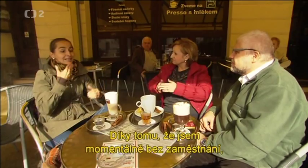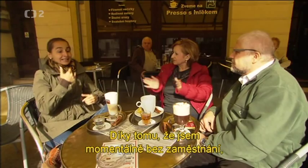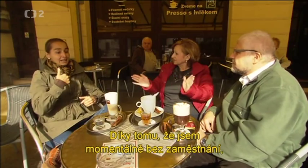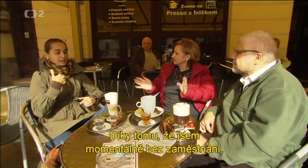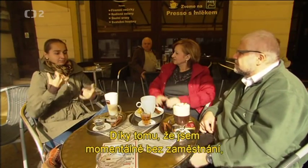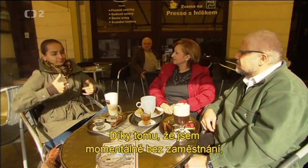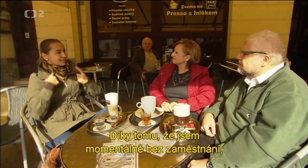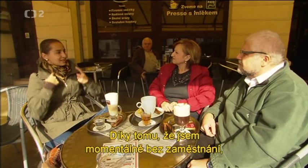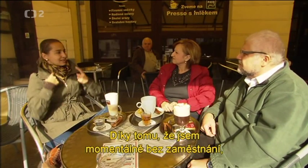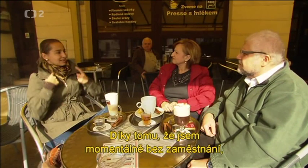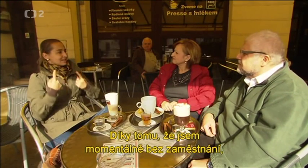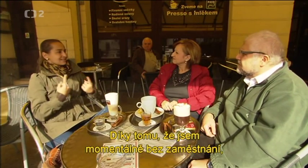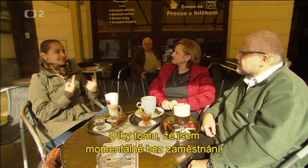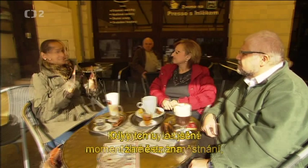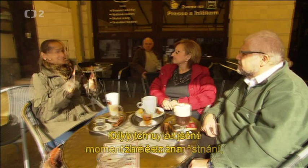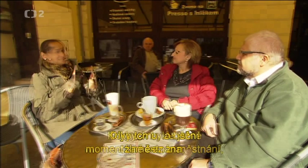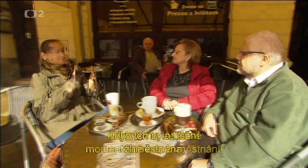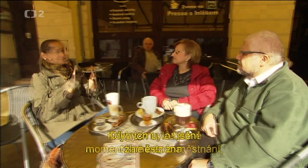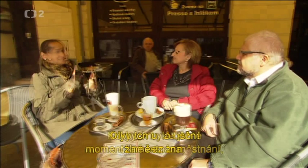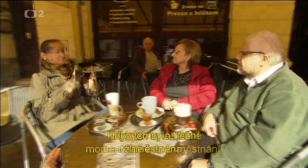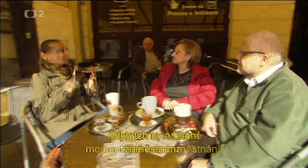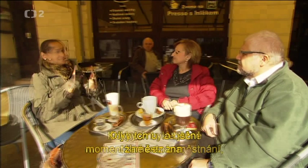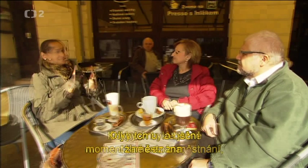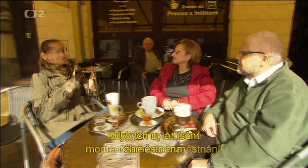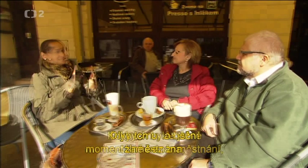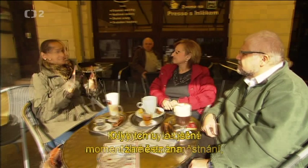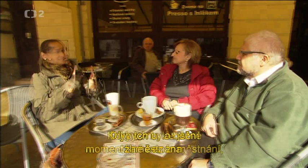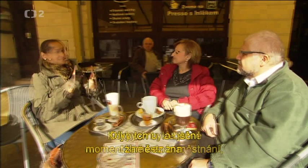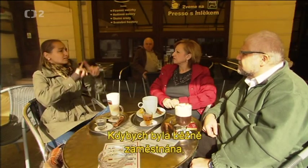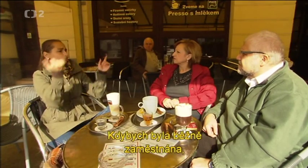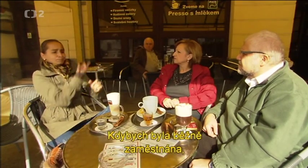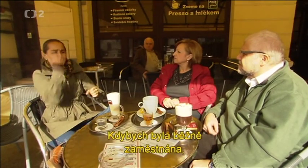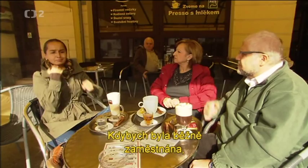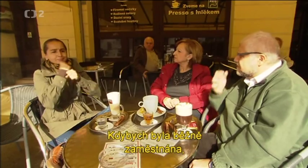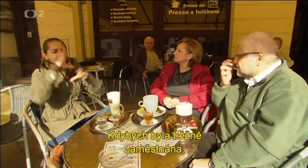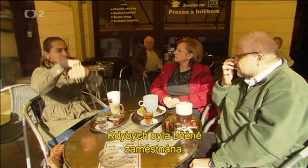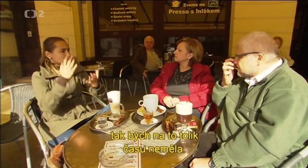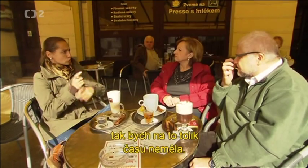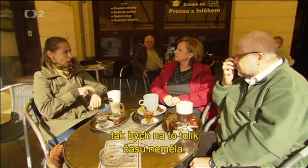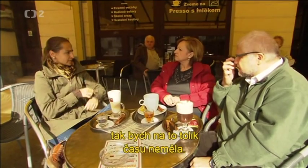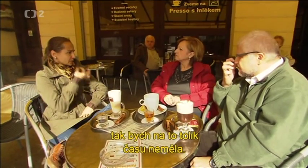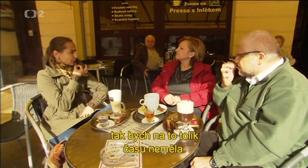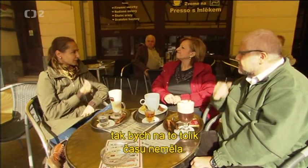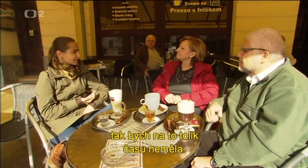tomu, že jsem momentálně bez záležitostí a běžně zaměstnána, tak bych na to tolik času neměla.